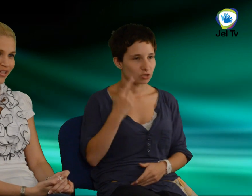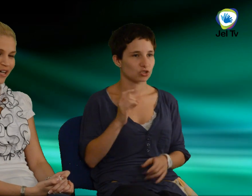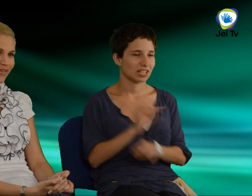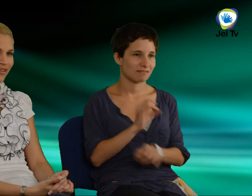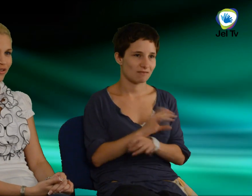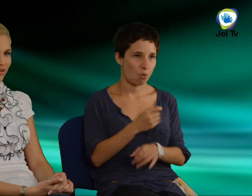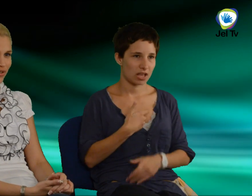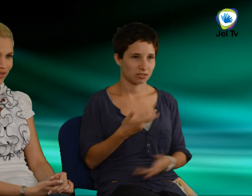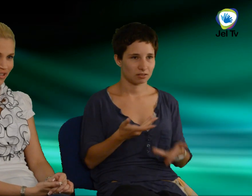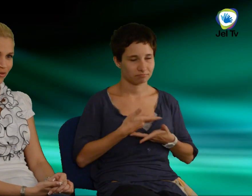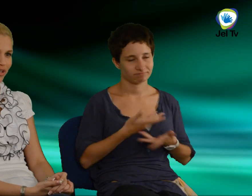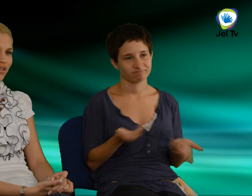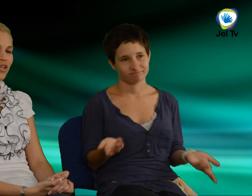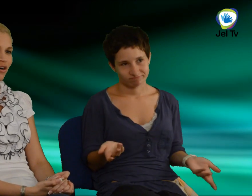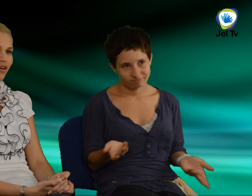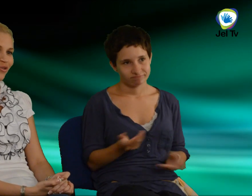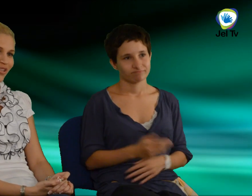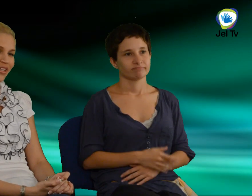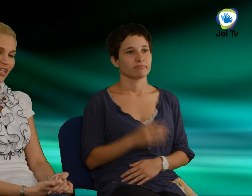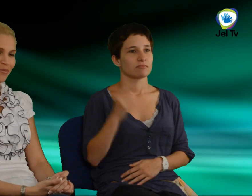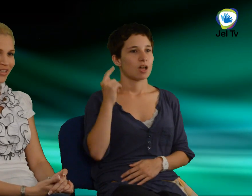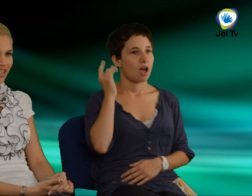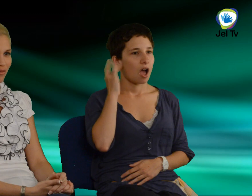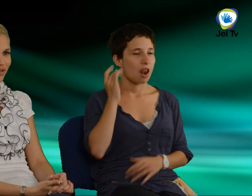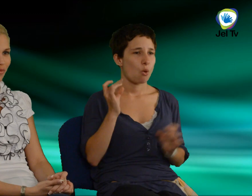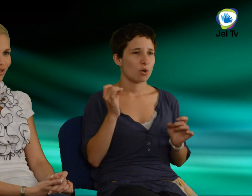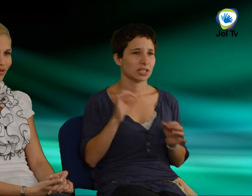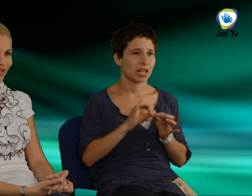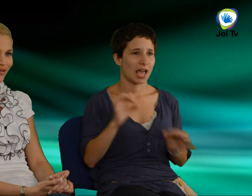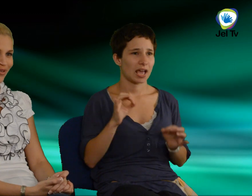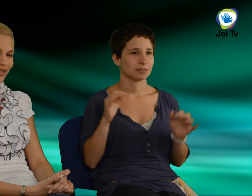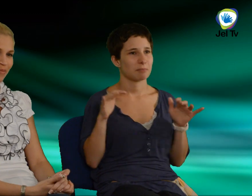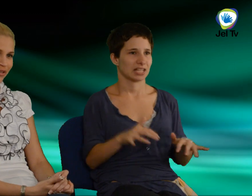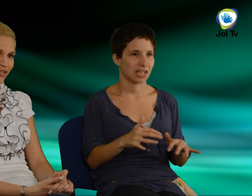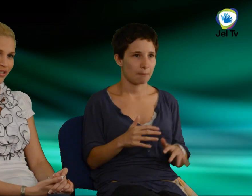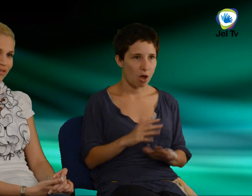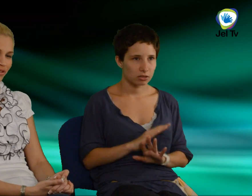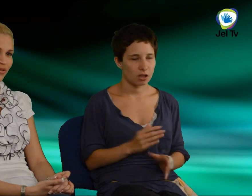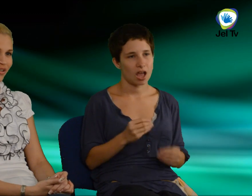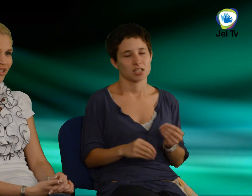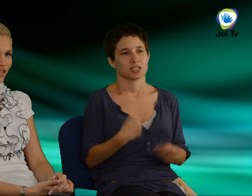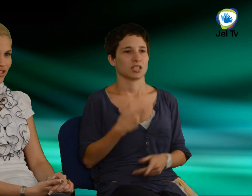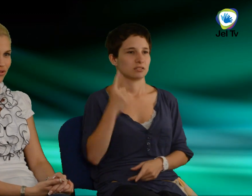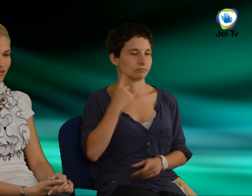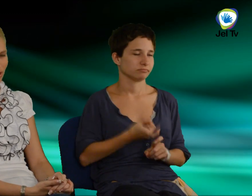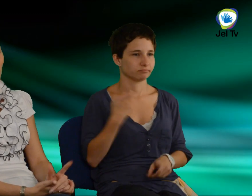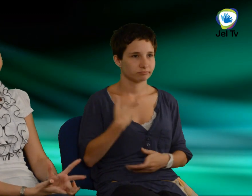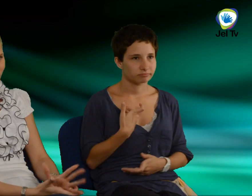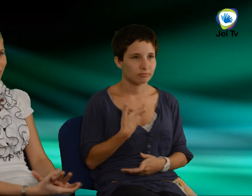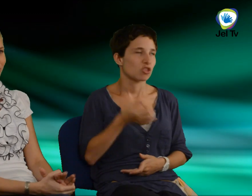járványnak köszönhetően. A halló idegeimet támadta meg tulajdonképpen, és ezért vagyok hallássérült, nagyot halló.